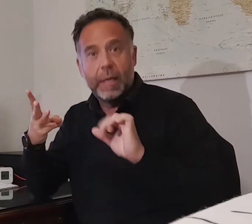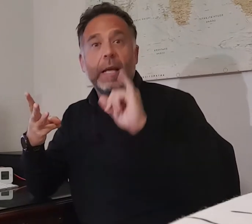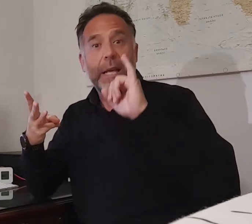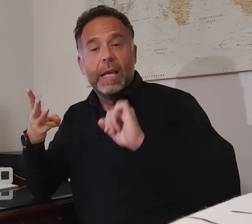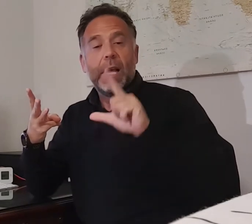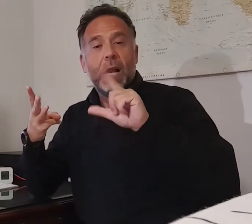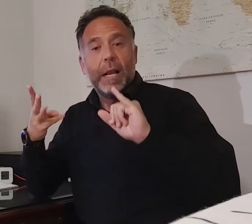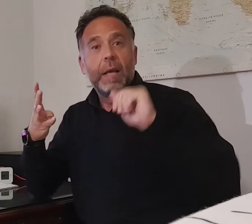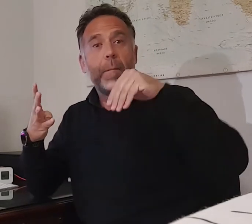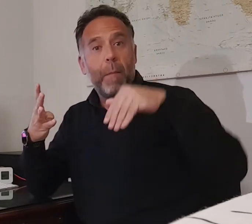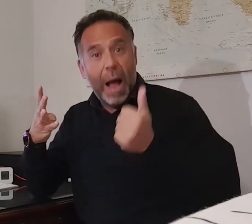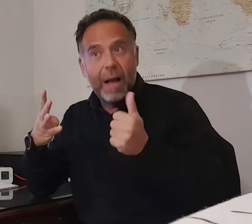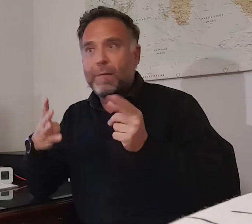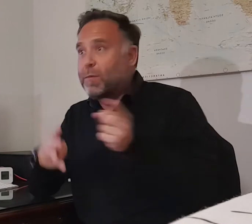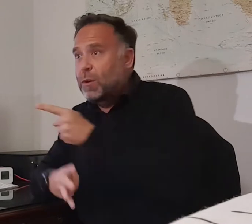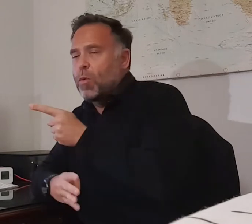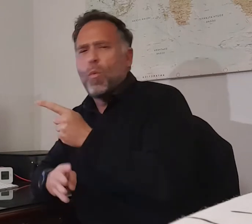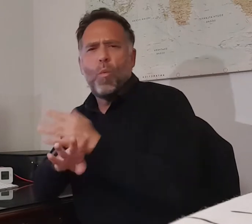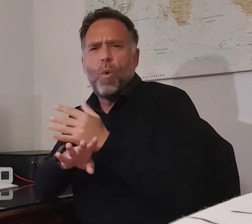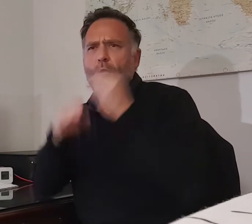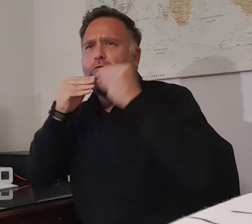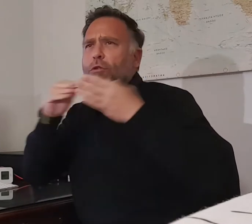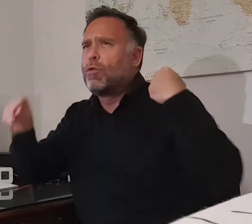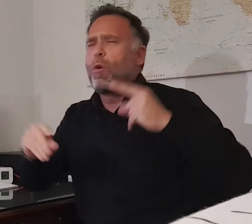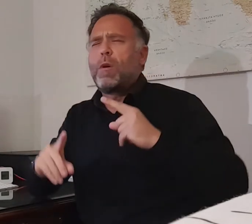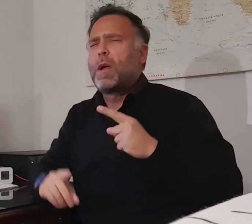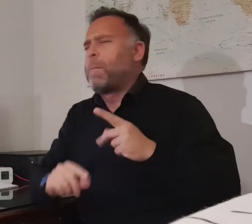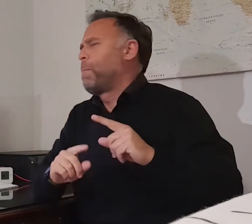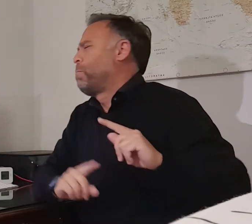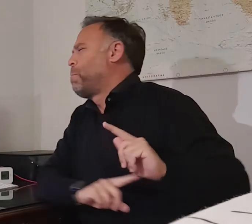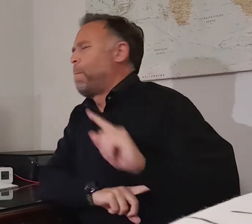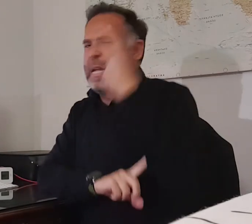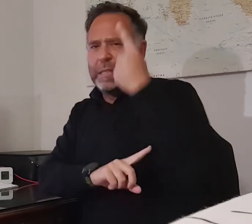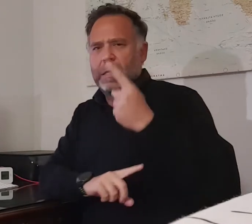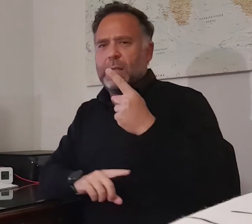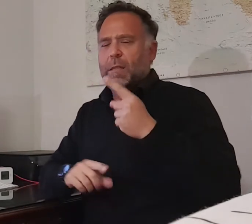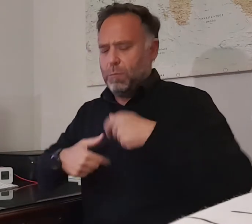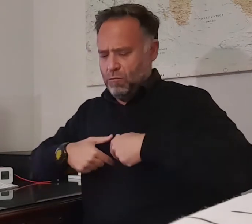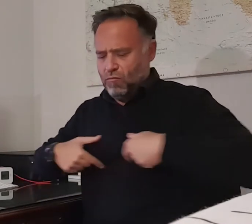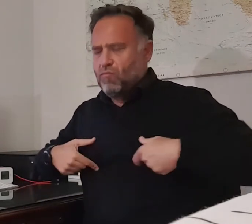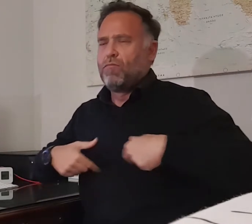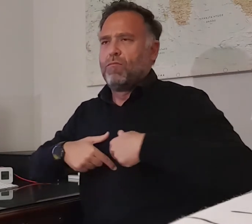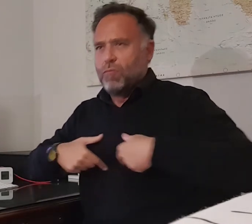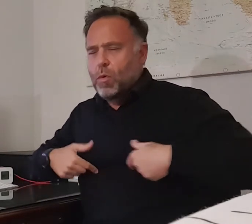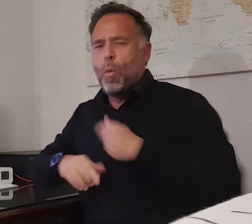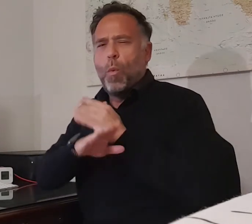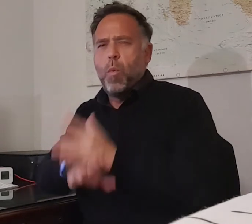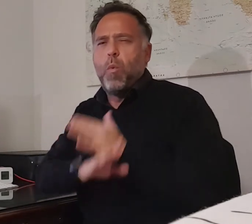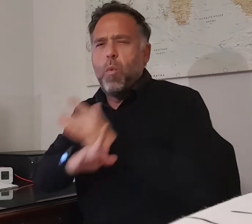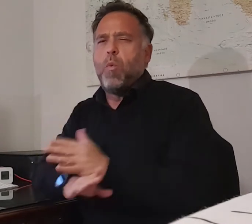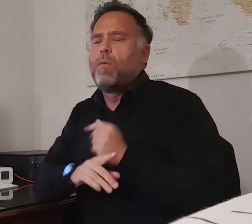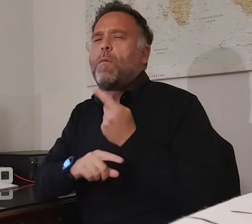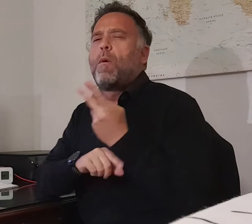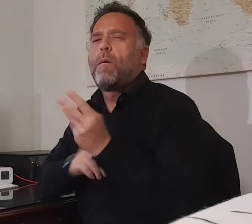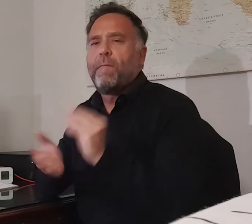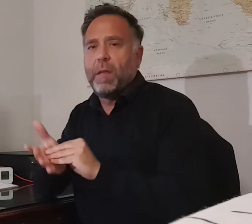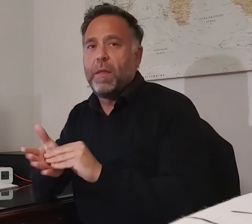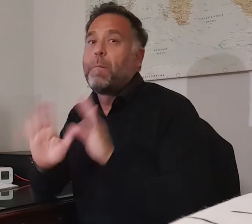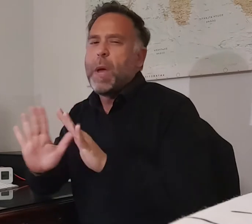entre quienes más veces han vestido la camiseta de Lucan en la ACB, pero aún están lejos de quien ostenta el